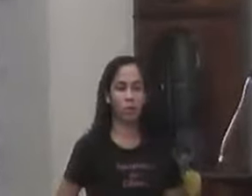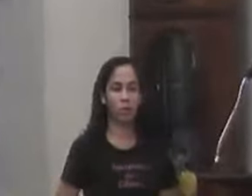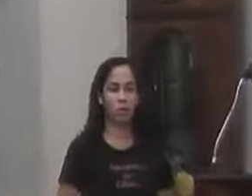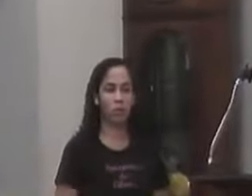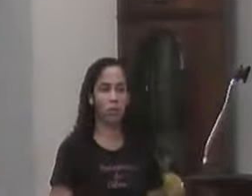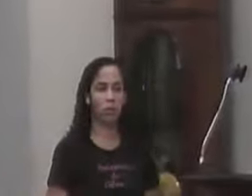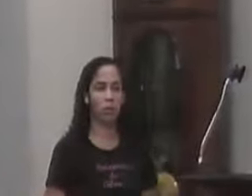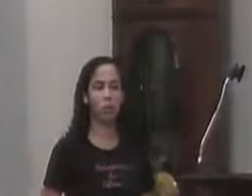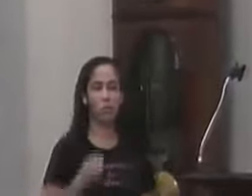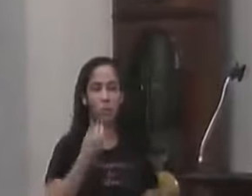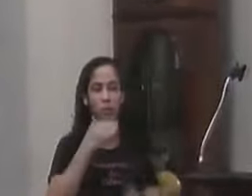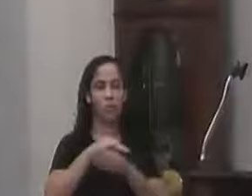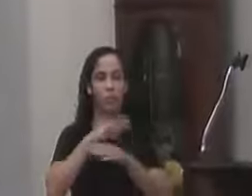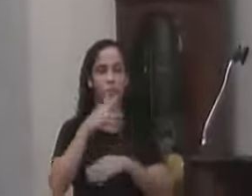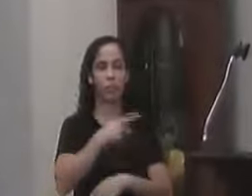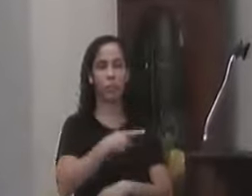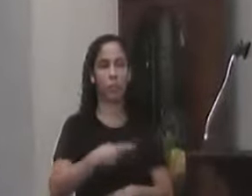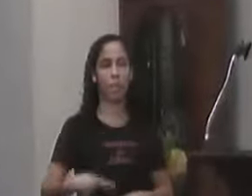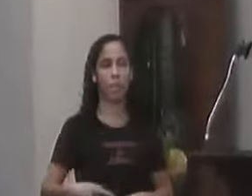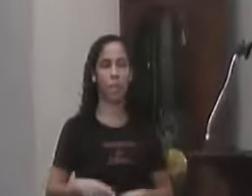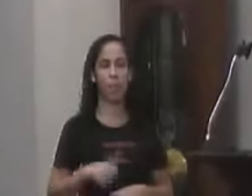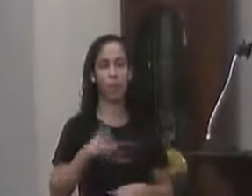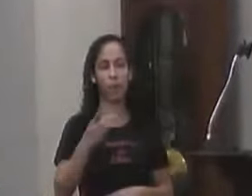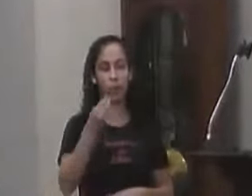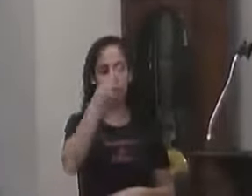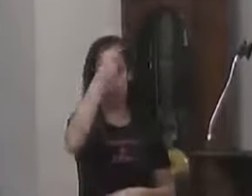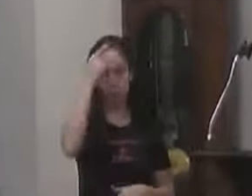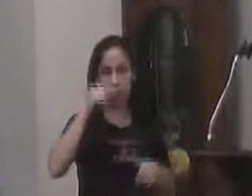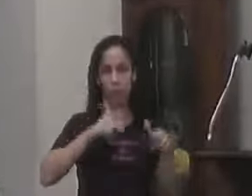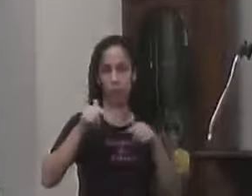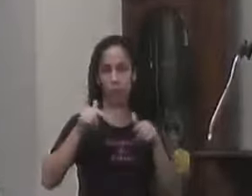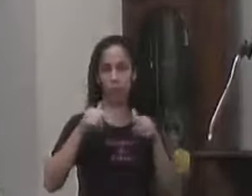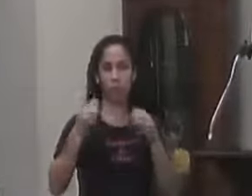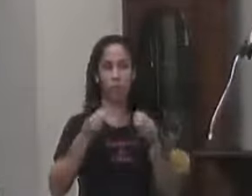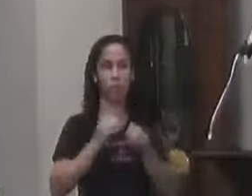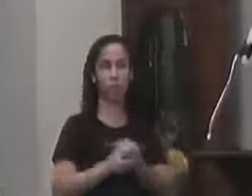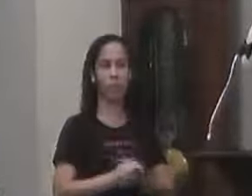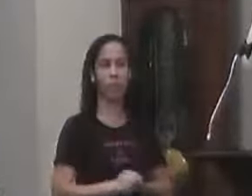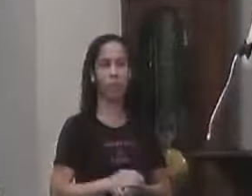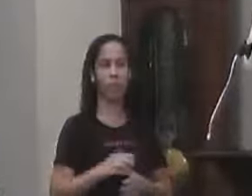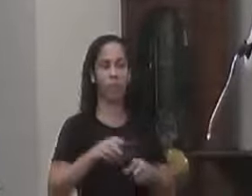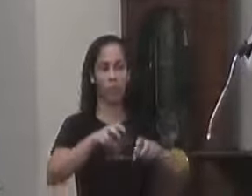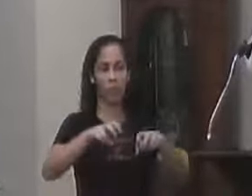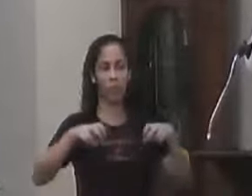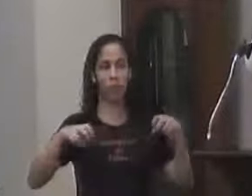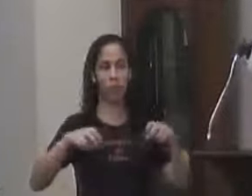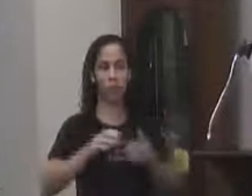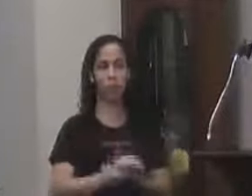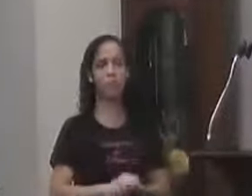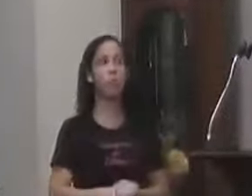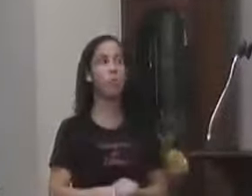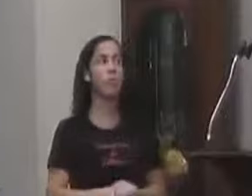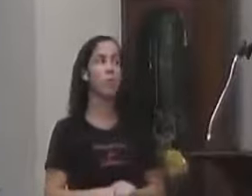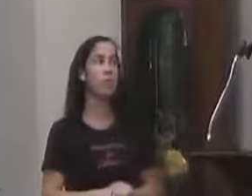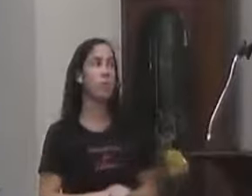Boa noite, presidente Vereadores Servidores da casa Assembleia que nos assiste